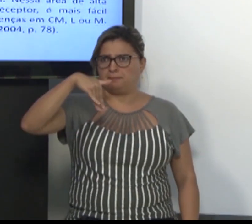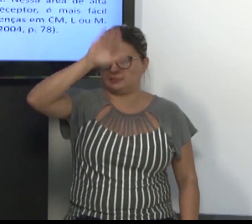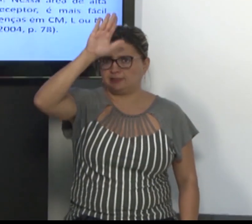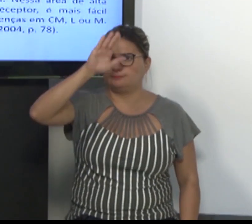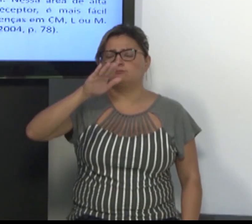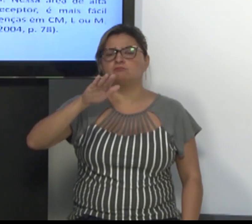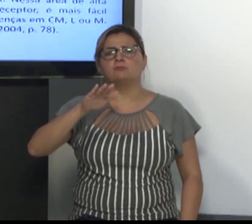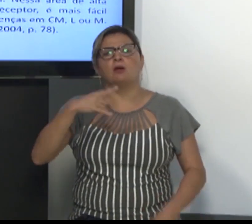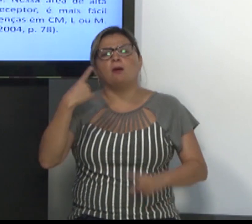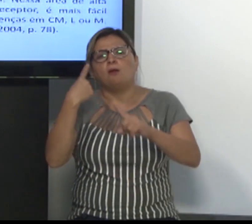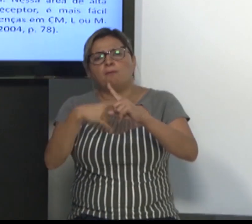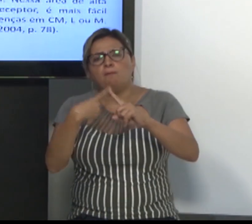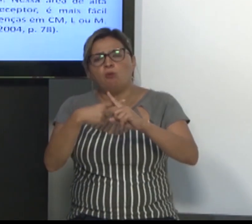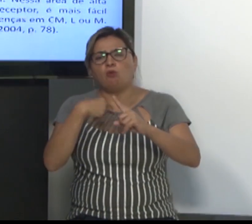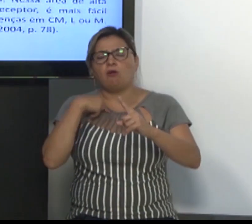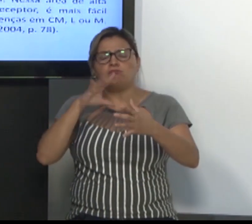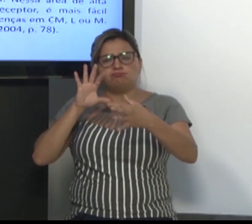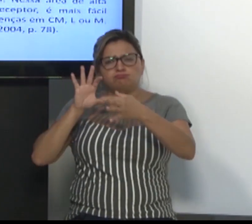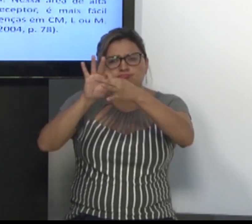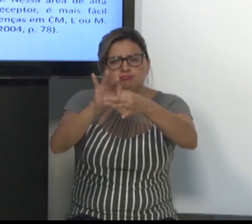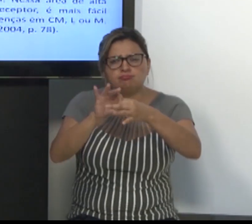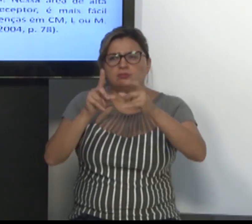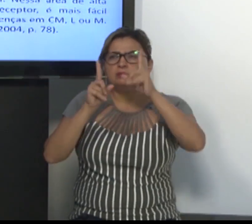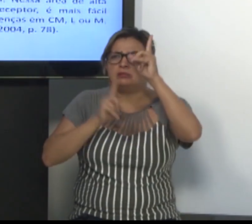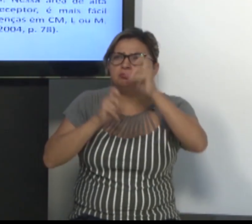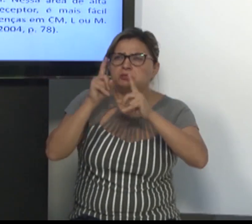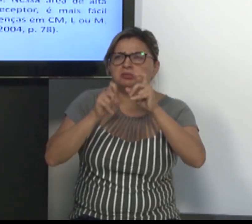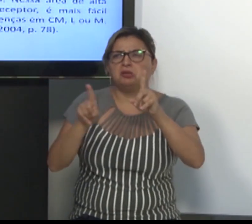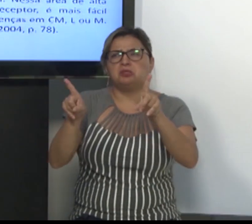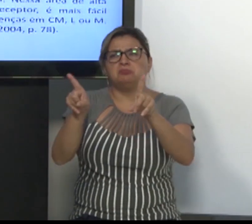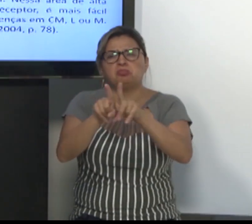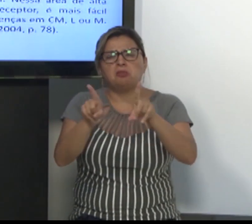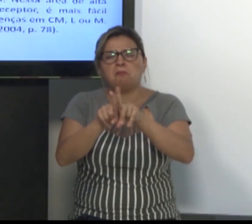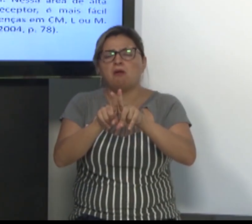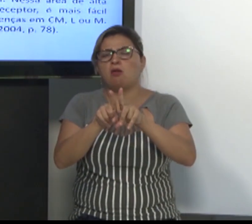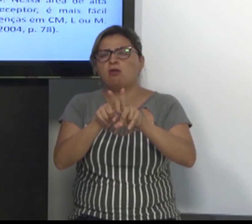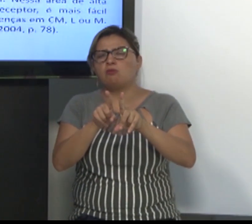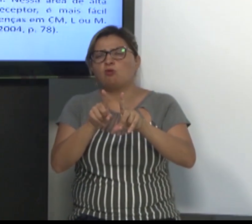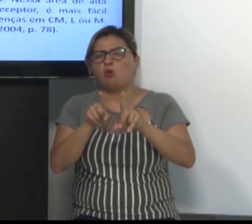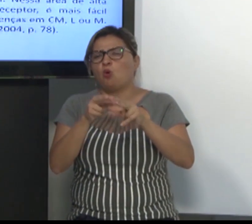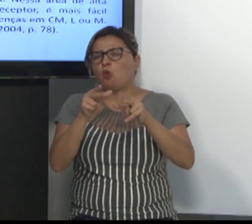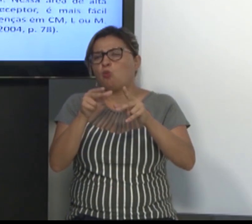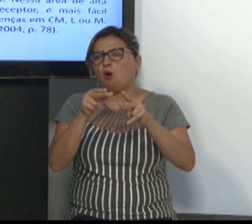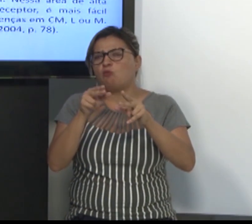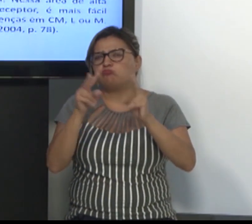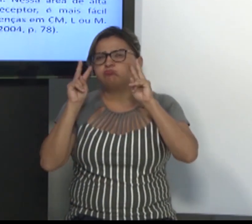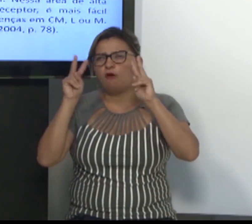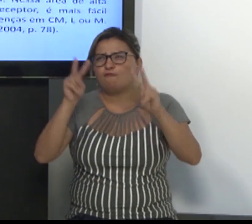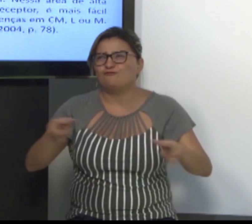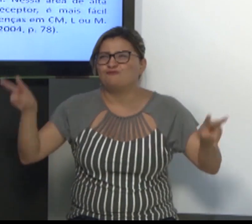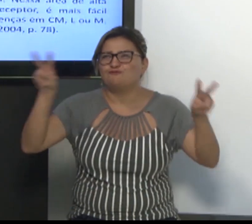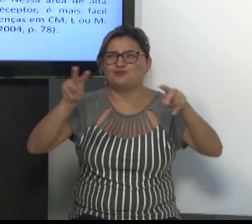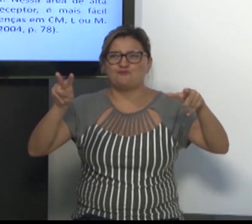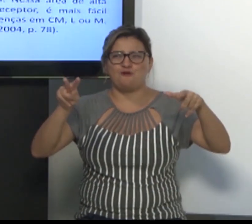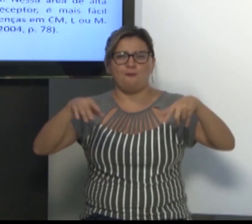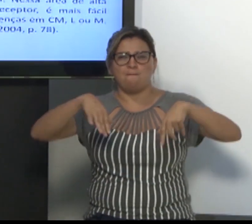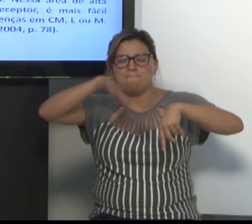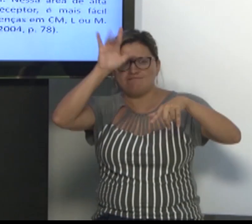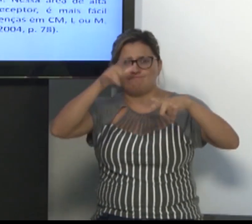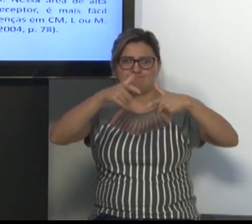e como que o receptor entendia essa sinalização, em qual